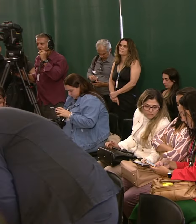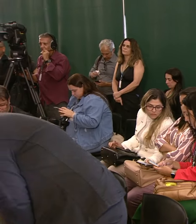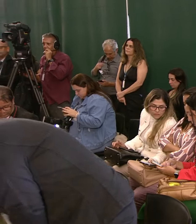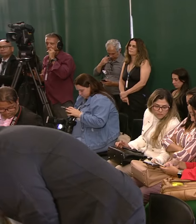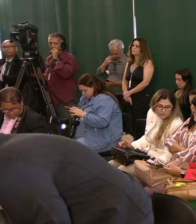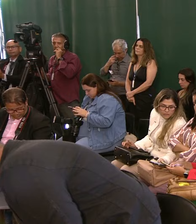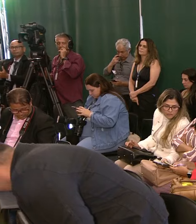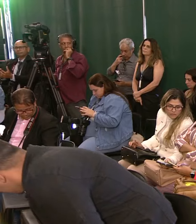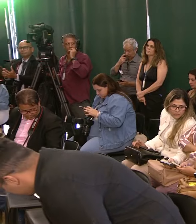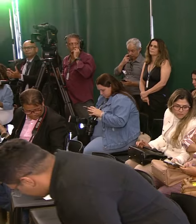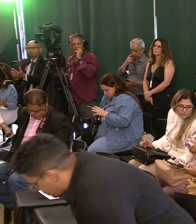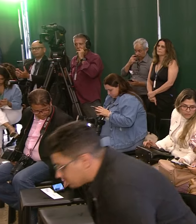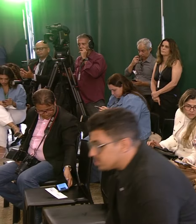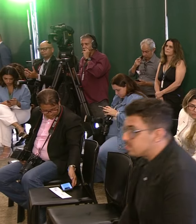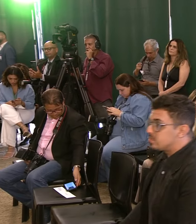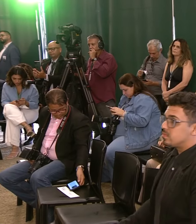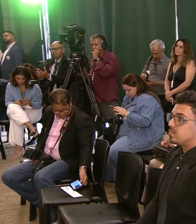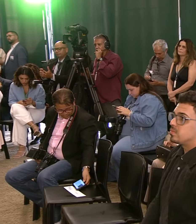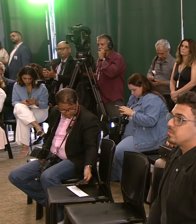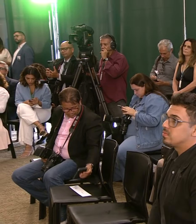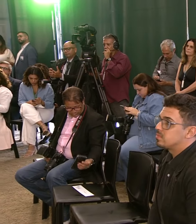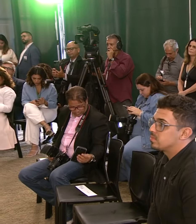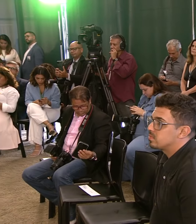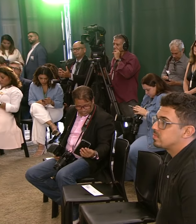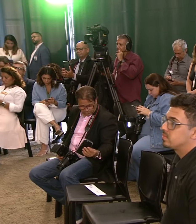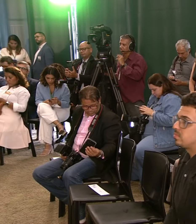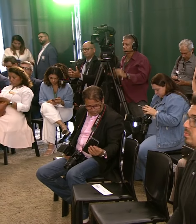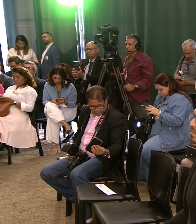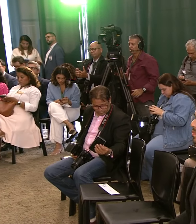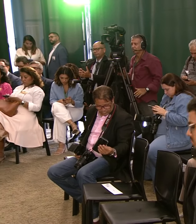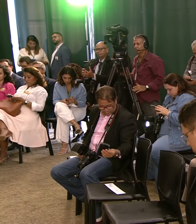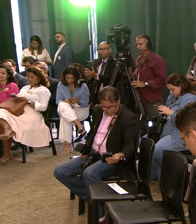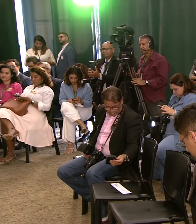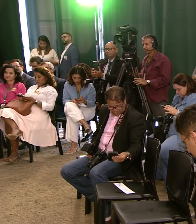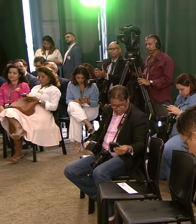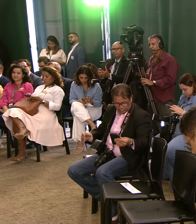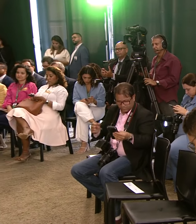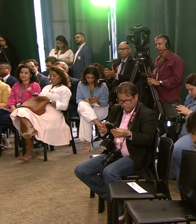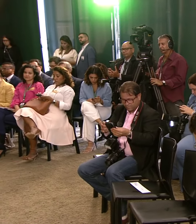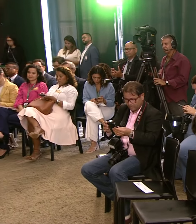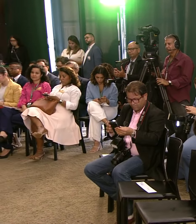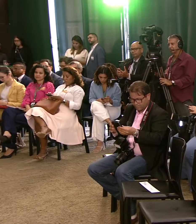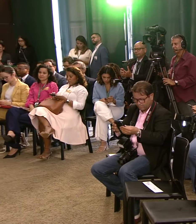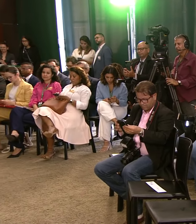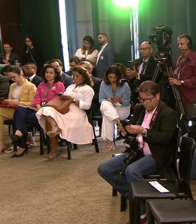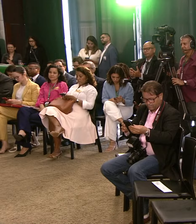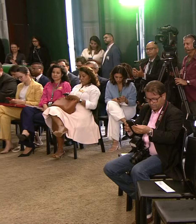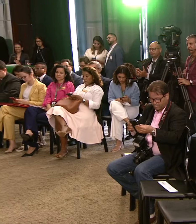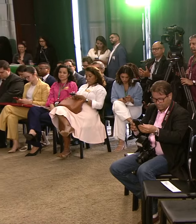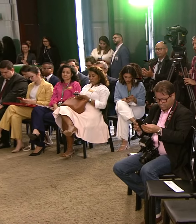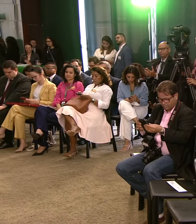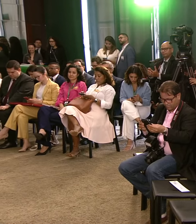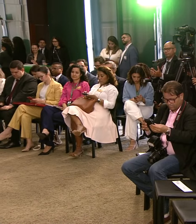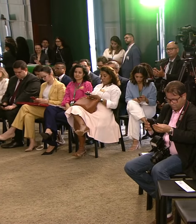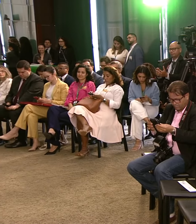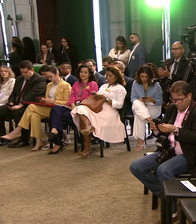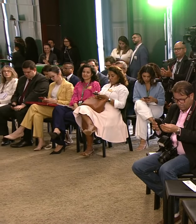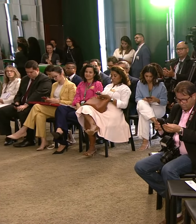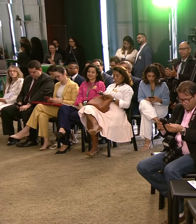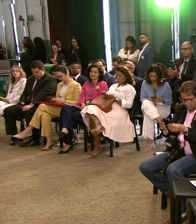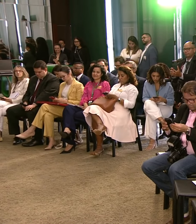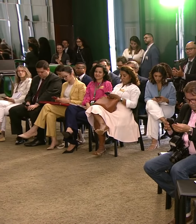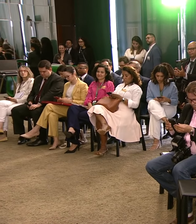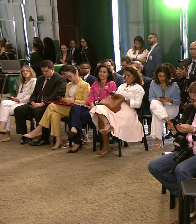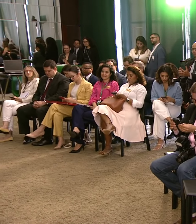administrador Rafael Tostes Que são meus Companheiros De gestão Alegrias E perrengues Porque não vamos